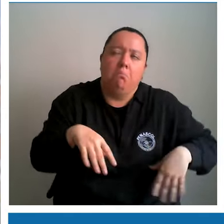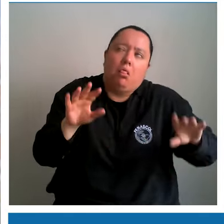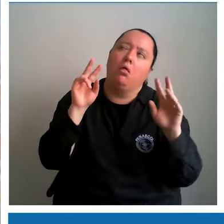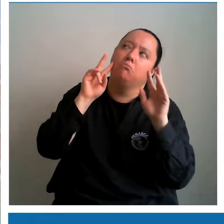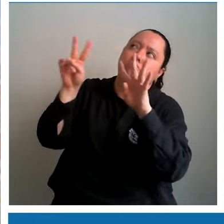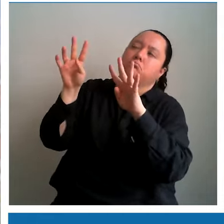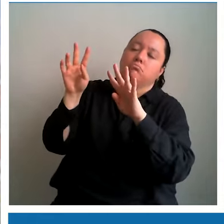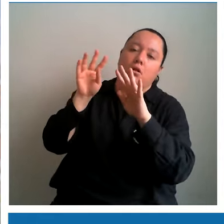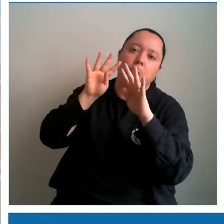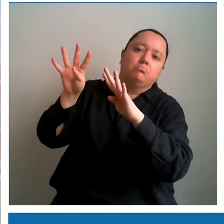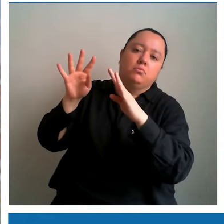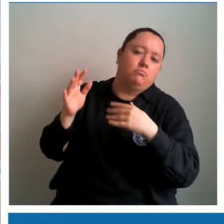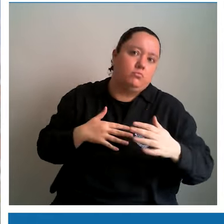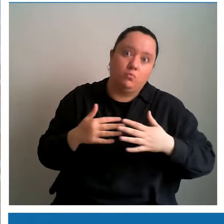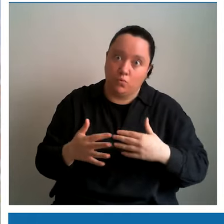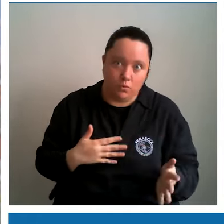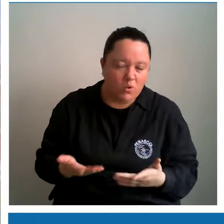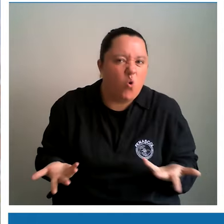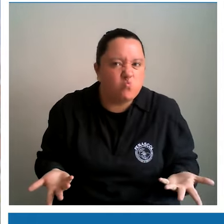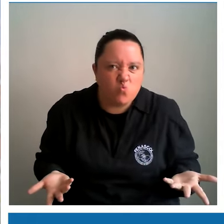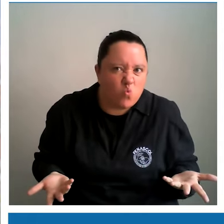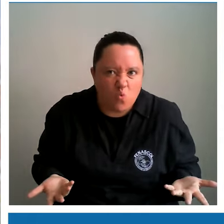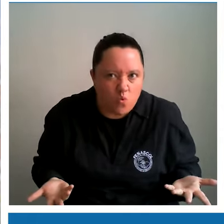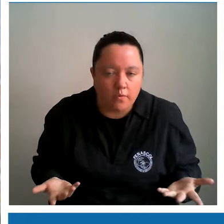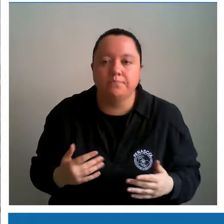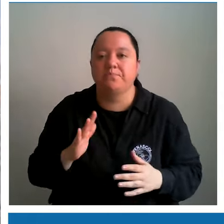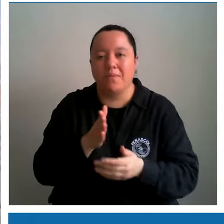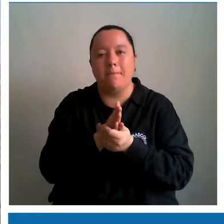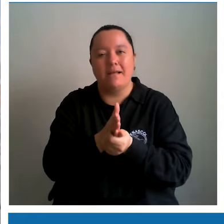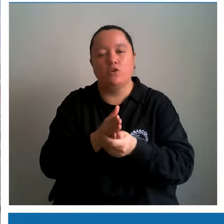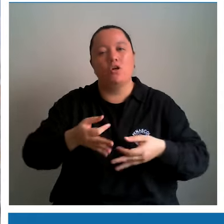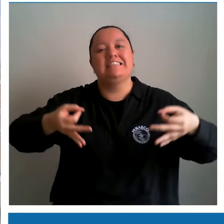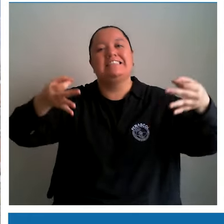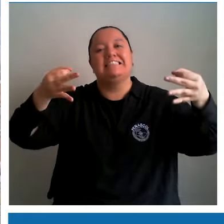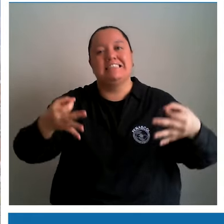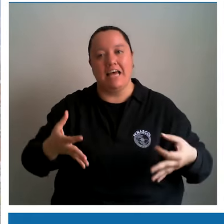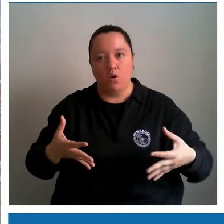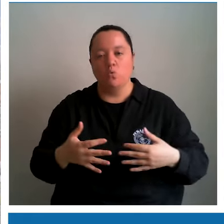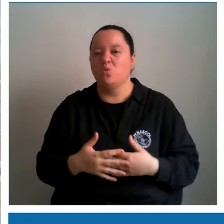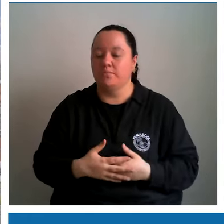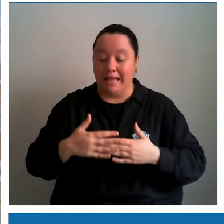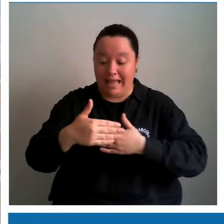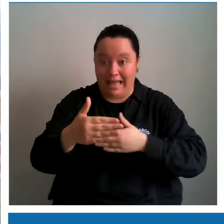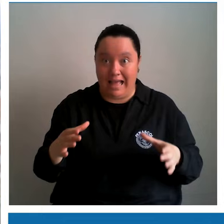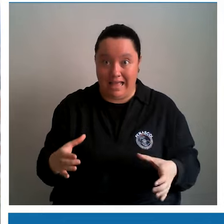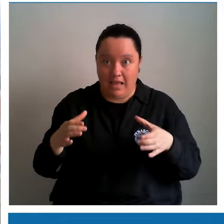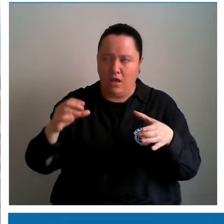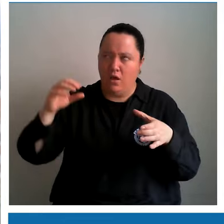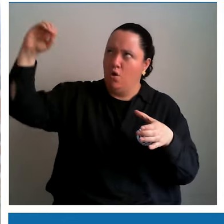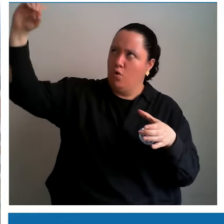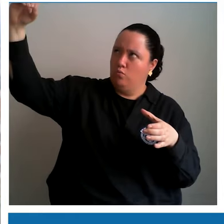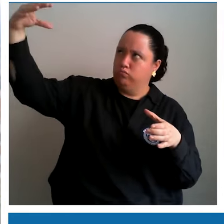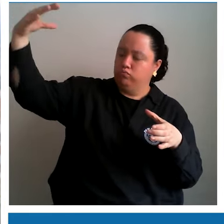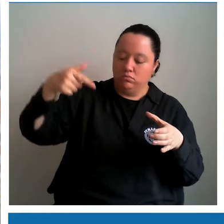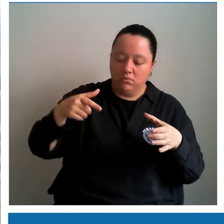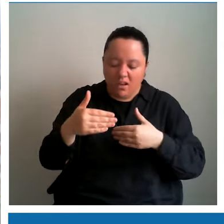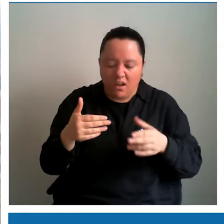niñas que lo vean de manera descuidada. ¿Cómo lo vamos a poder ver, Karina? Bueno, un método seguro es a través de esta caja que es un